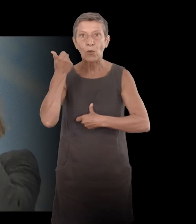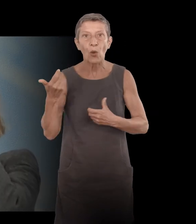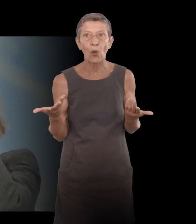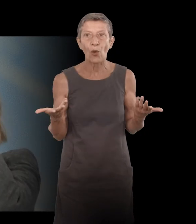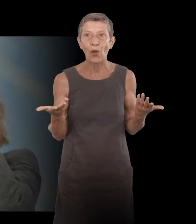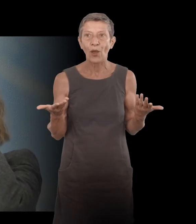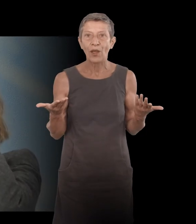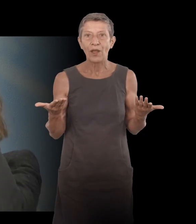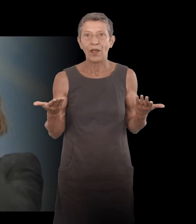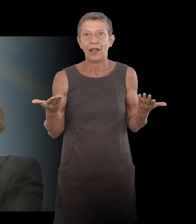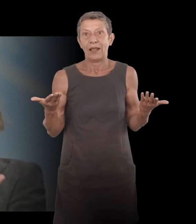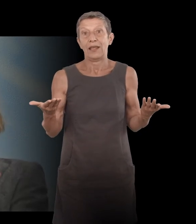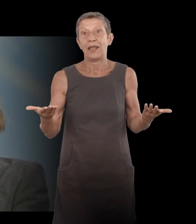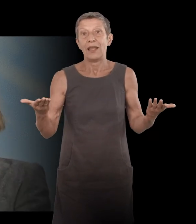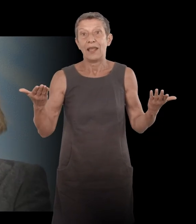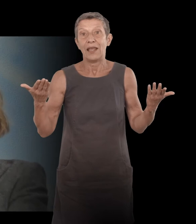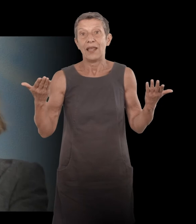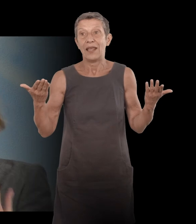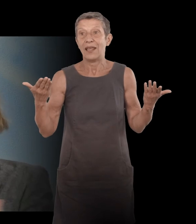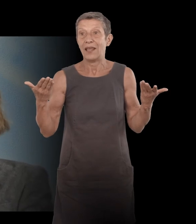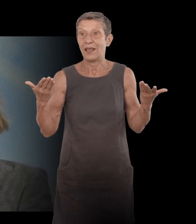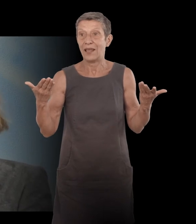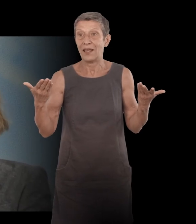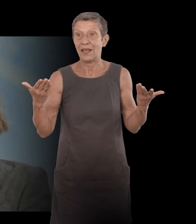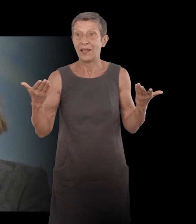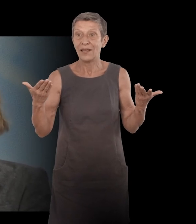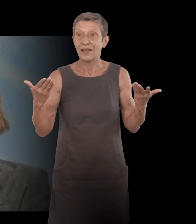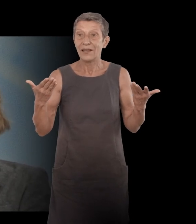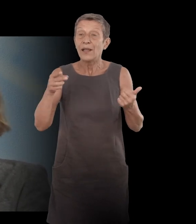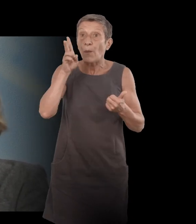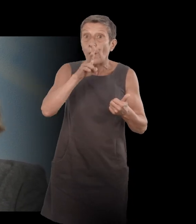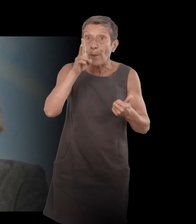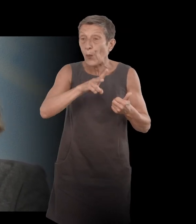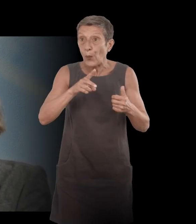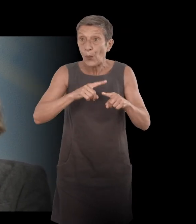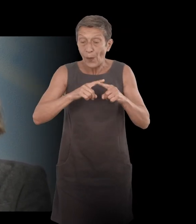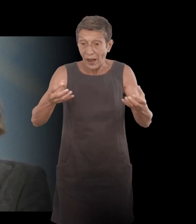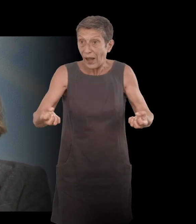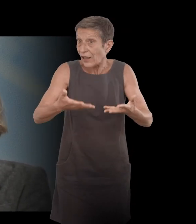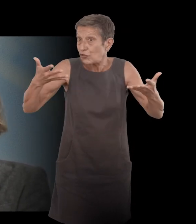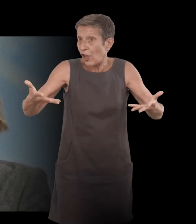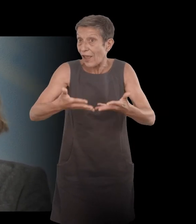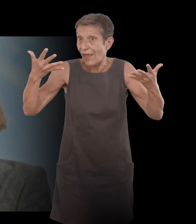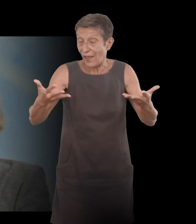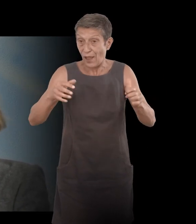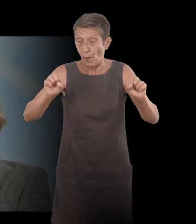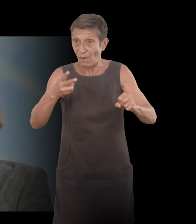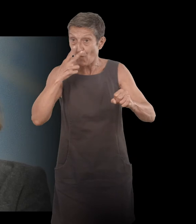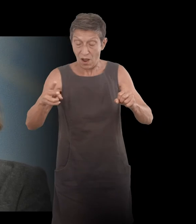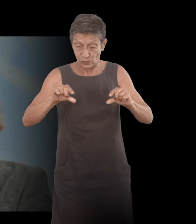Et donc, pour ces accès de légèreté ou cet humour, il y a à la fois les notes de bas de page qui amènent plein de choses diverses.